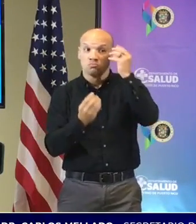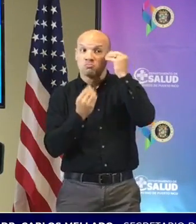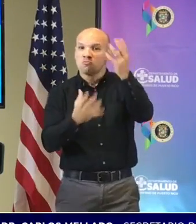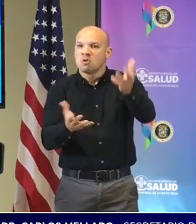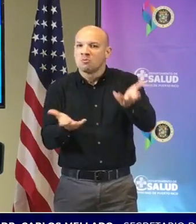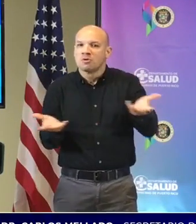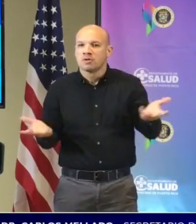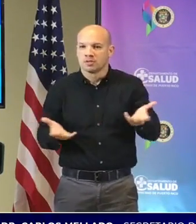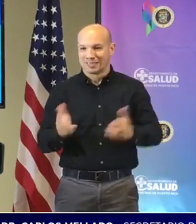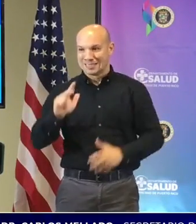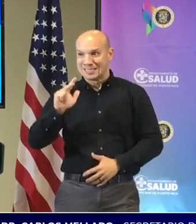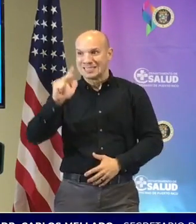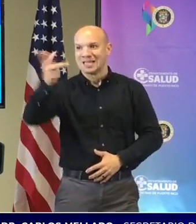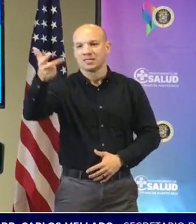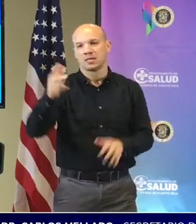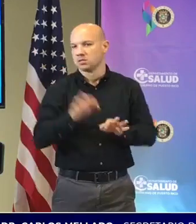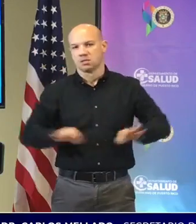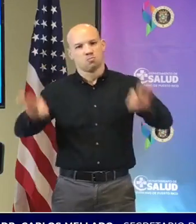importante